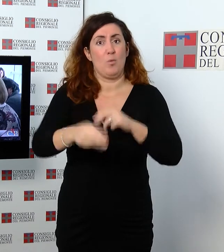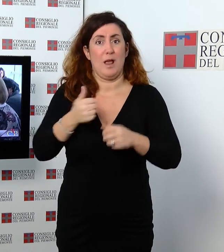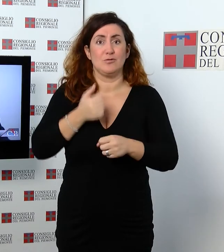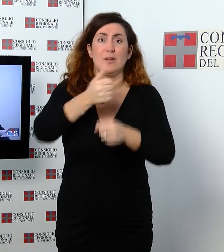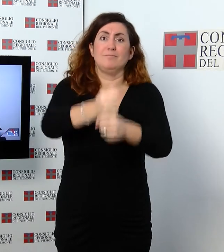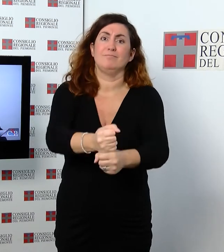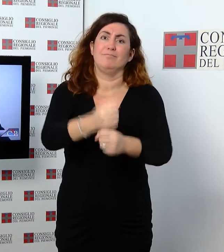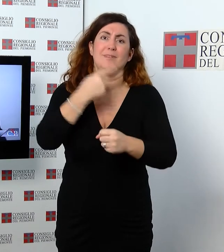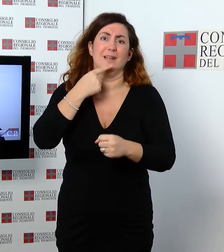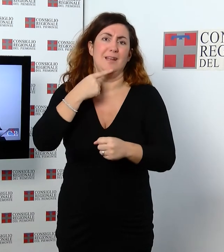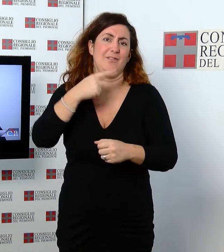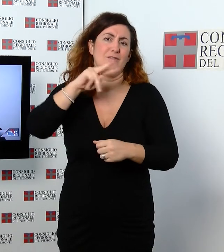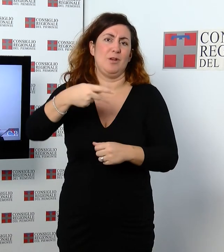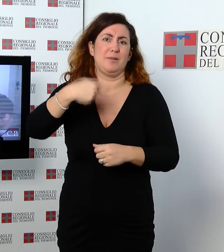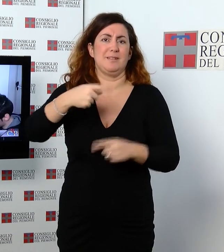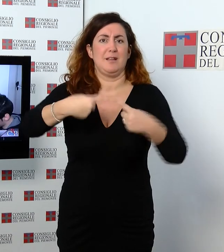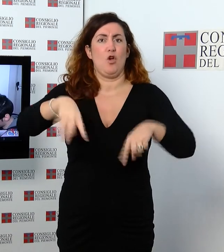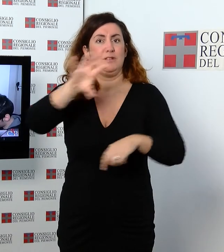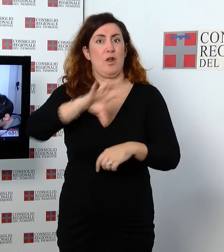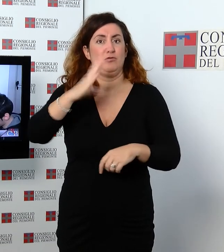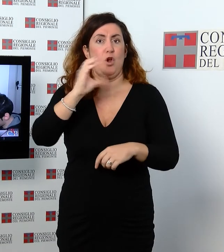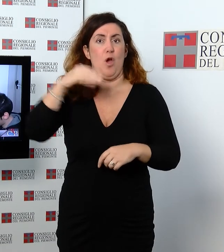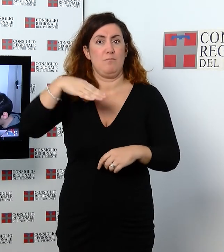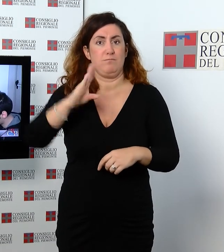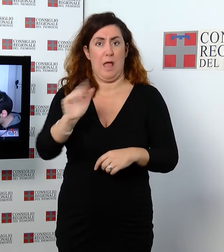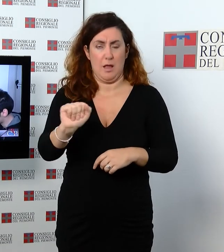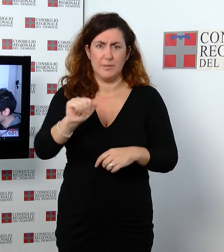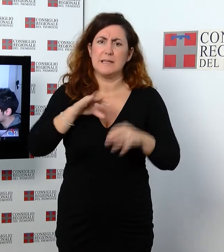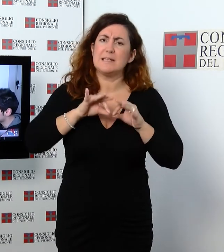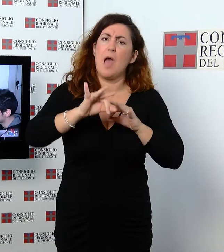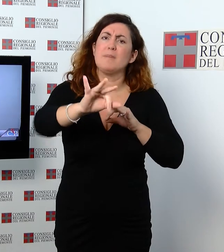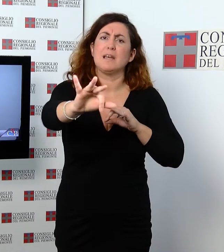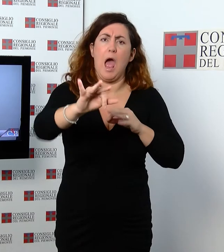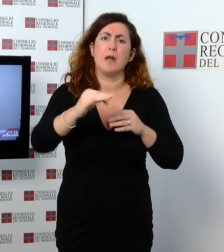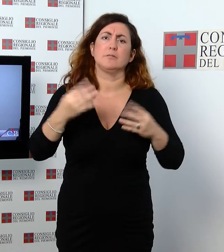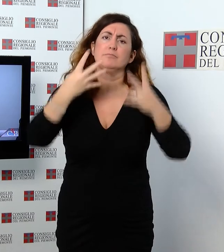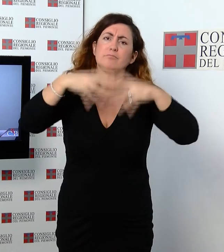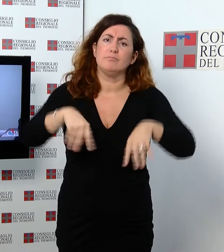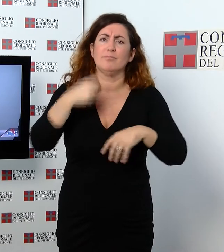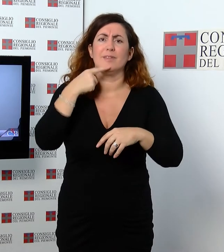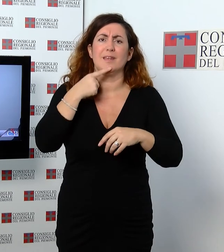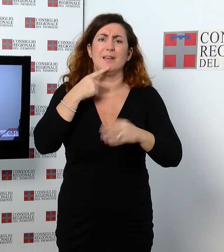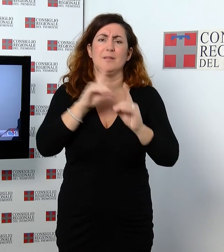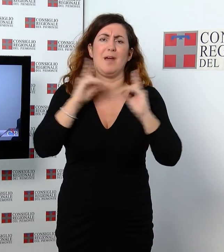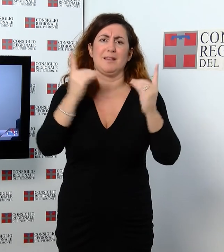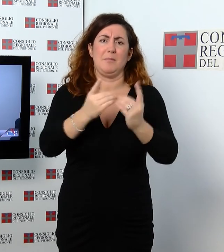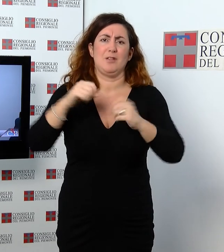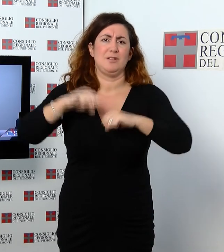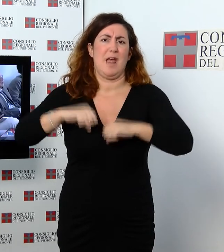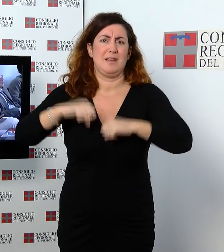regionale, Fabrizio Comba. Il ciclo di seminari è realizzato dal Dipartimento di Cultura, Politica e Società e del corso di laurea magistrale